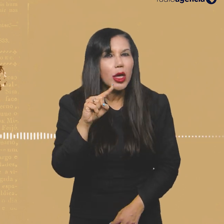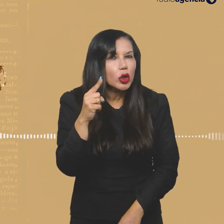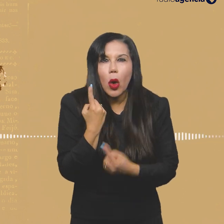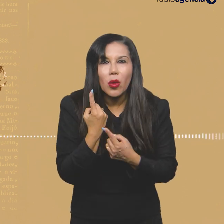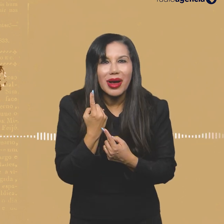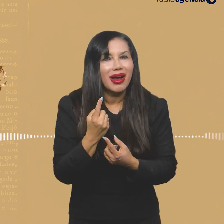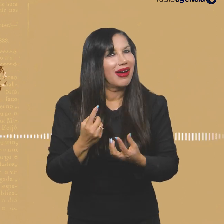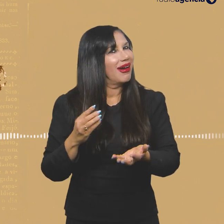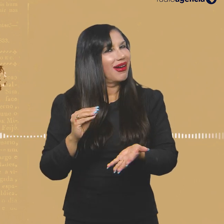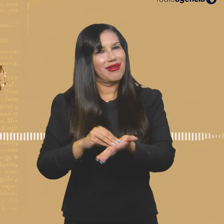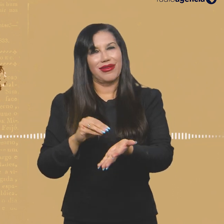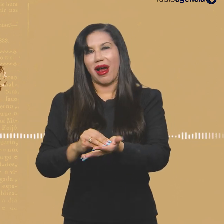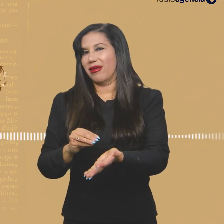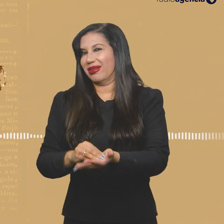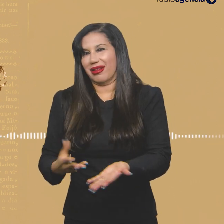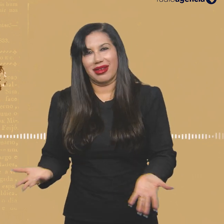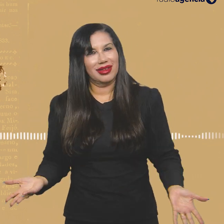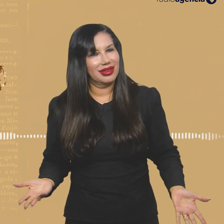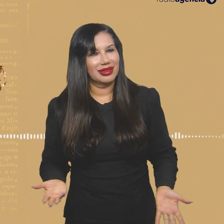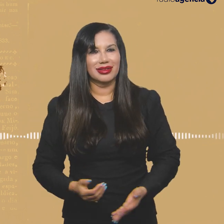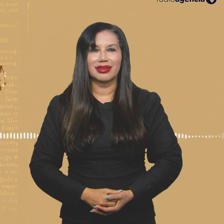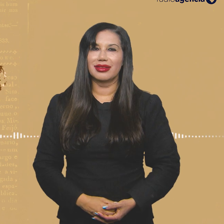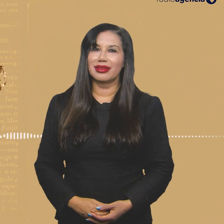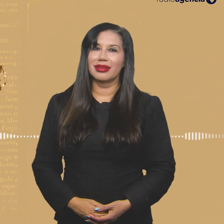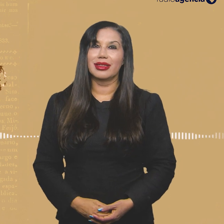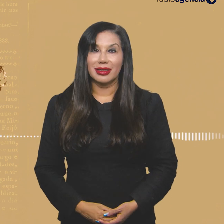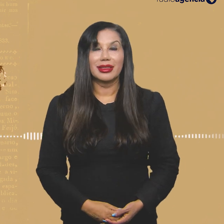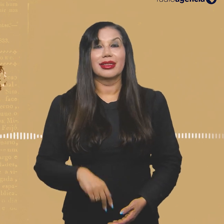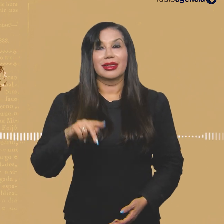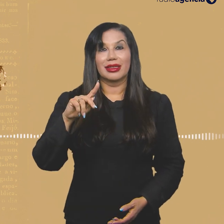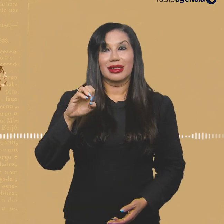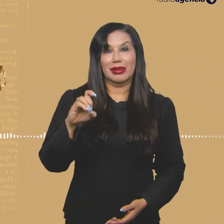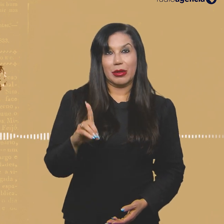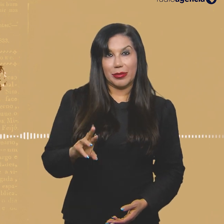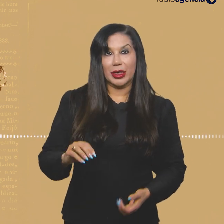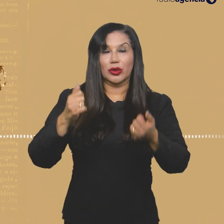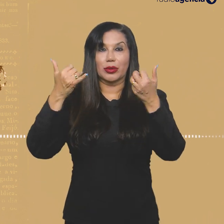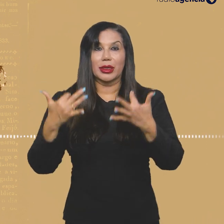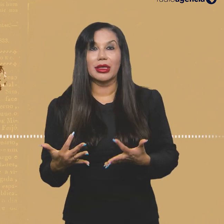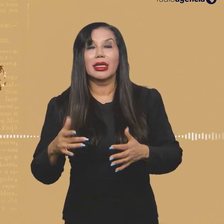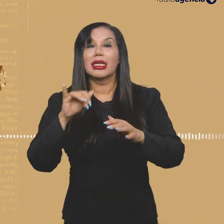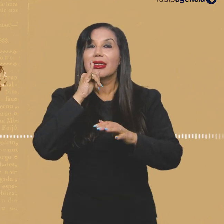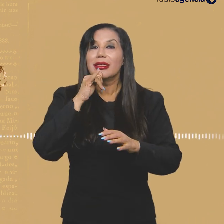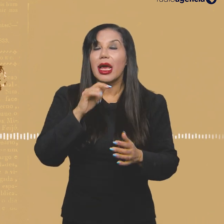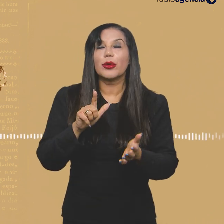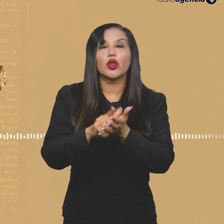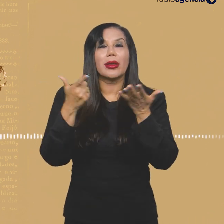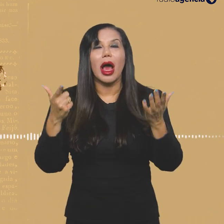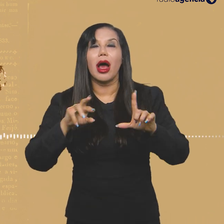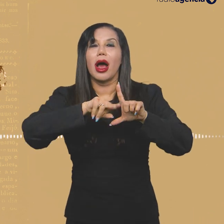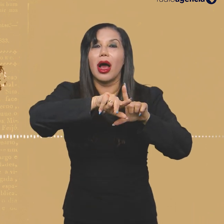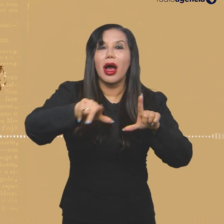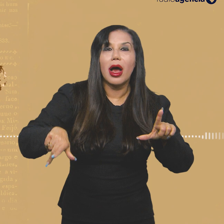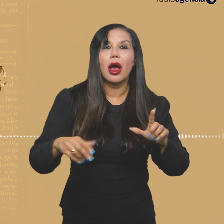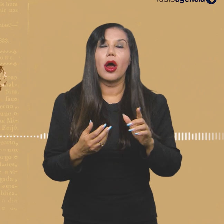Então, assim, eu não sei se é suficiente. Pedro destaca que veículos de imprensa voltados para a